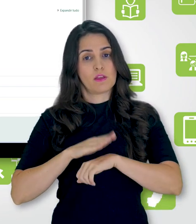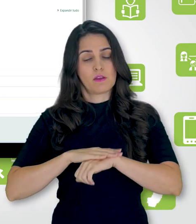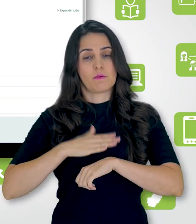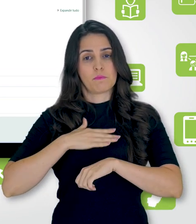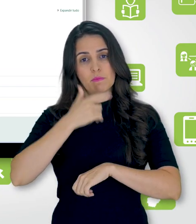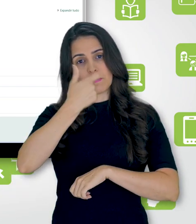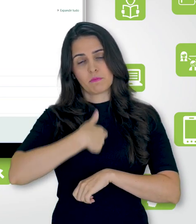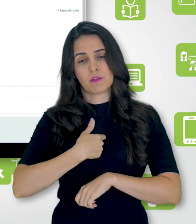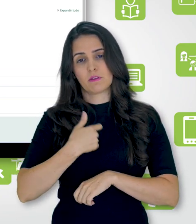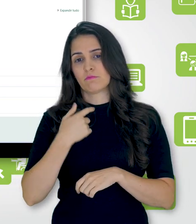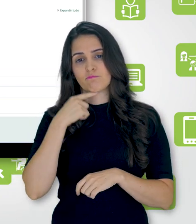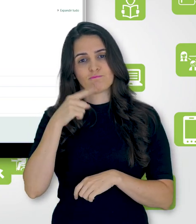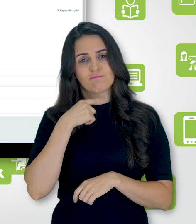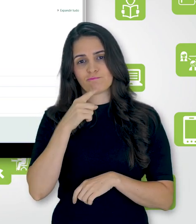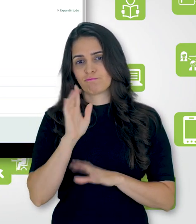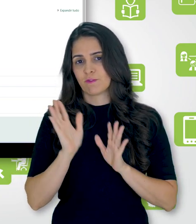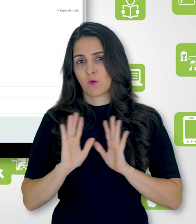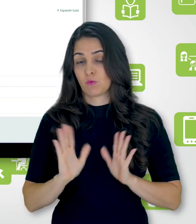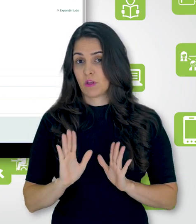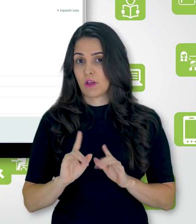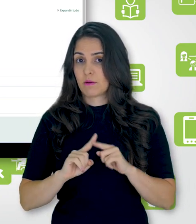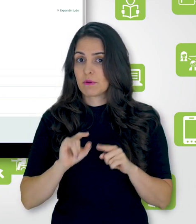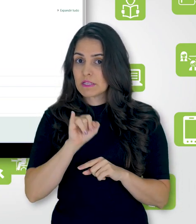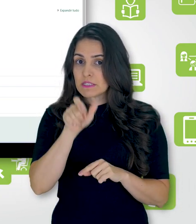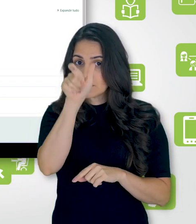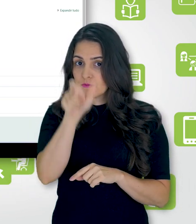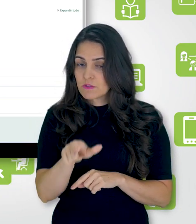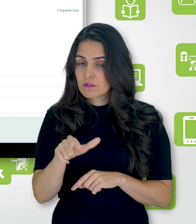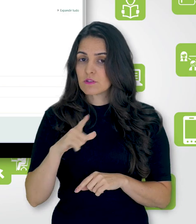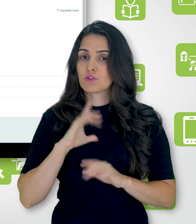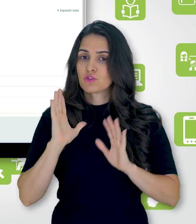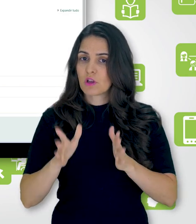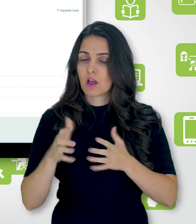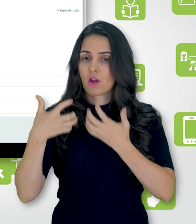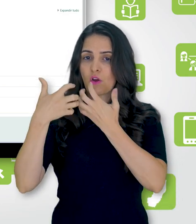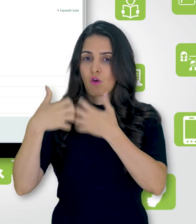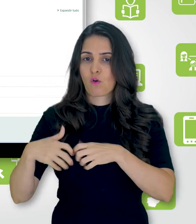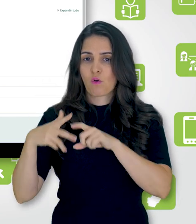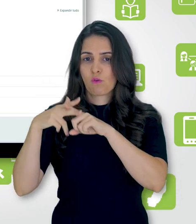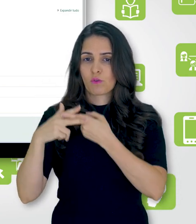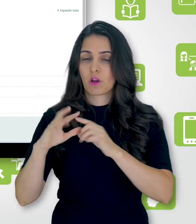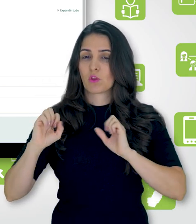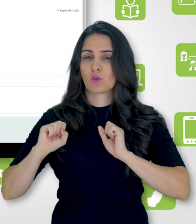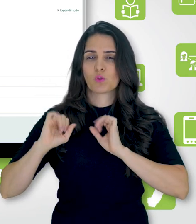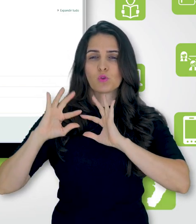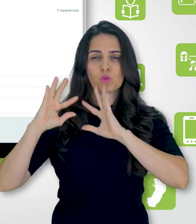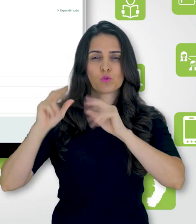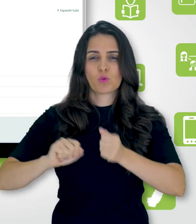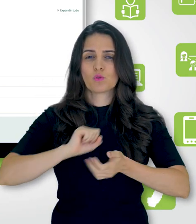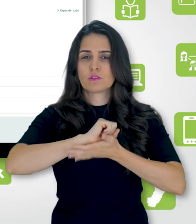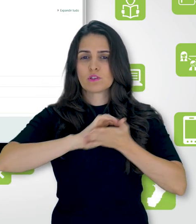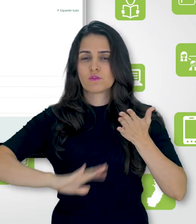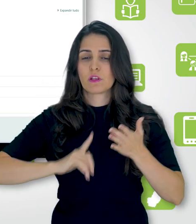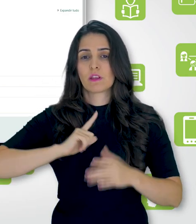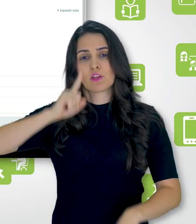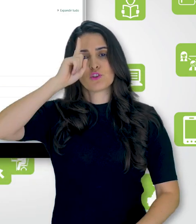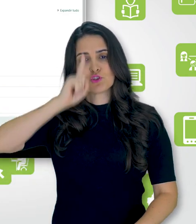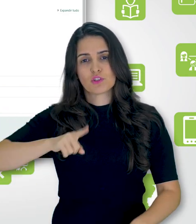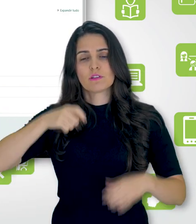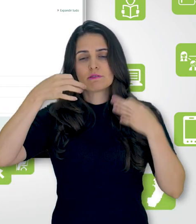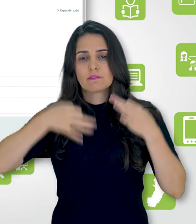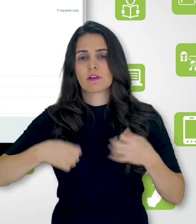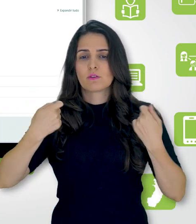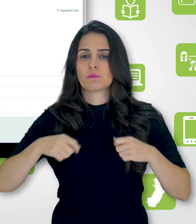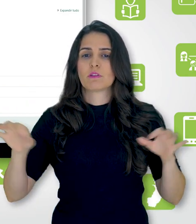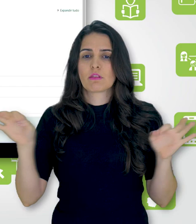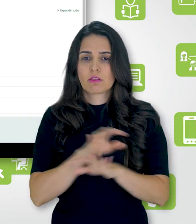pra mim, aqui no meu caso, não iria funcionar. Mas se você tiver configurado todas as suas atividades com uma data